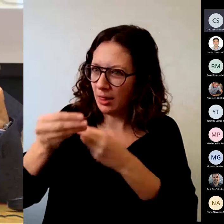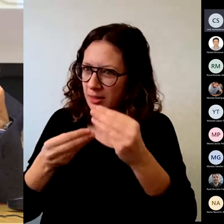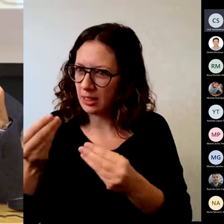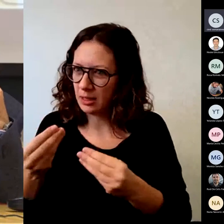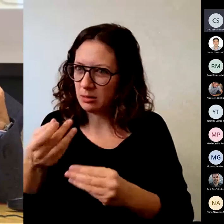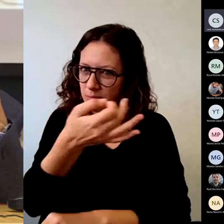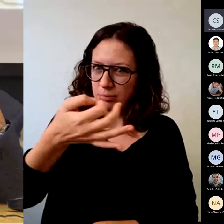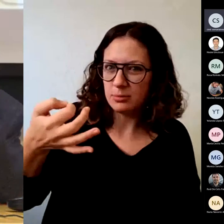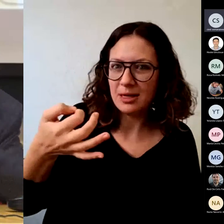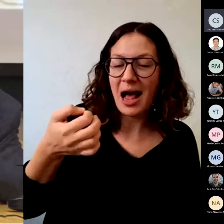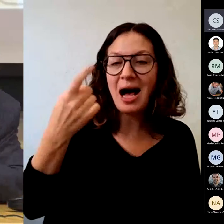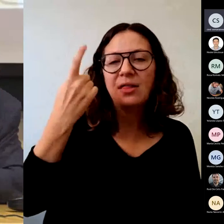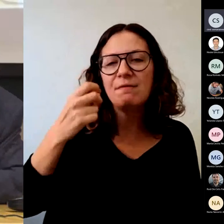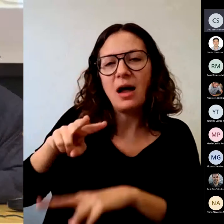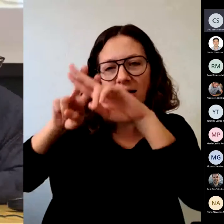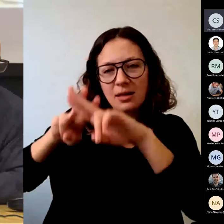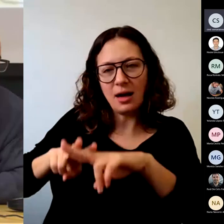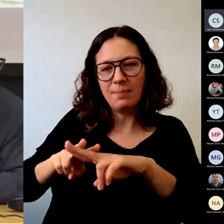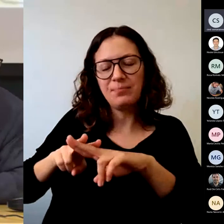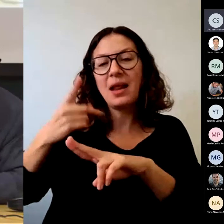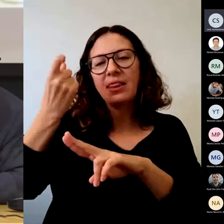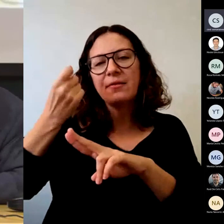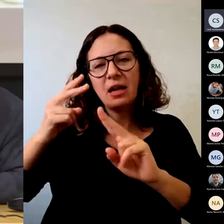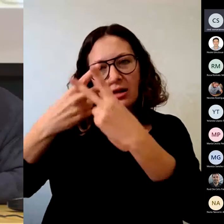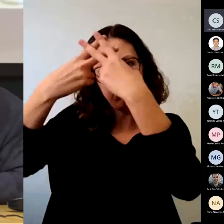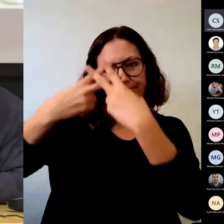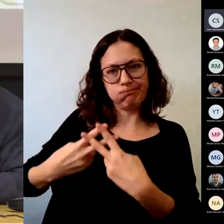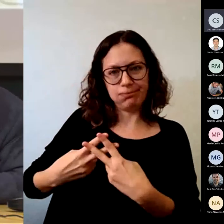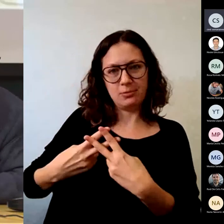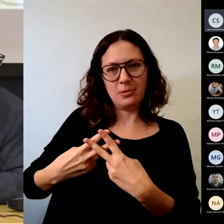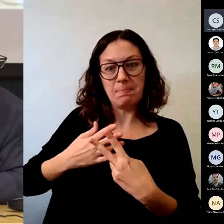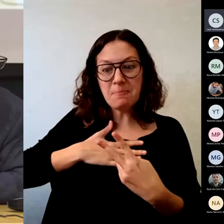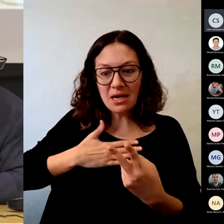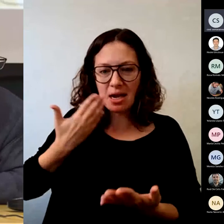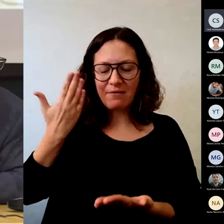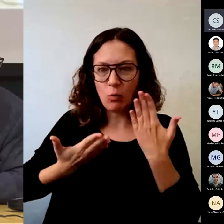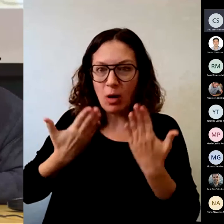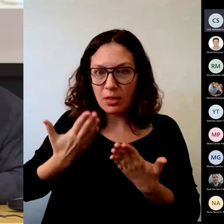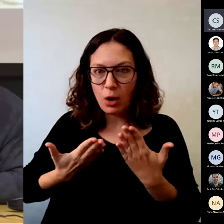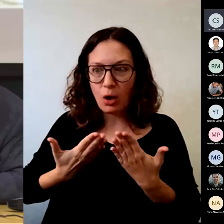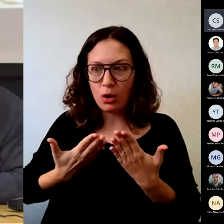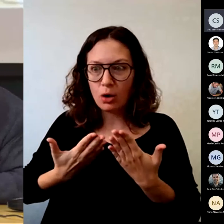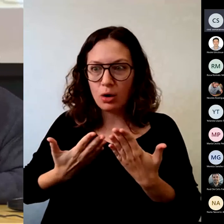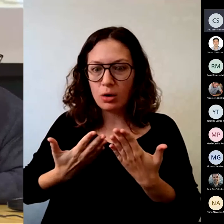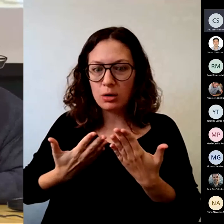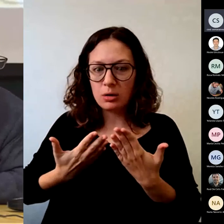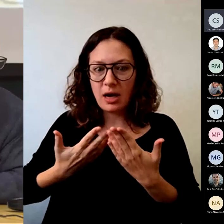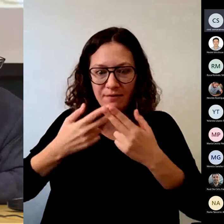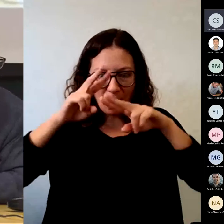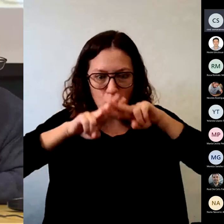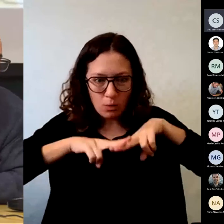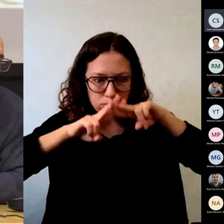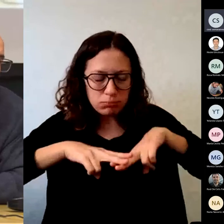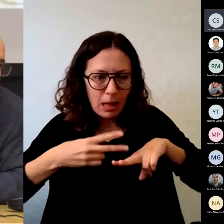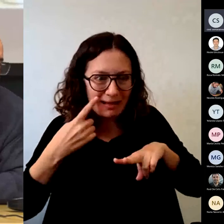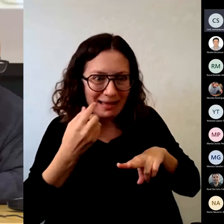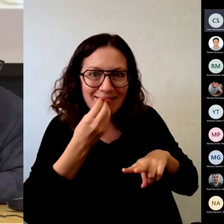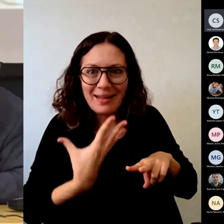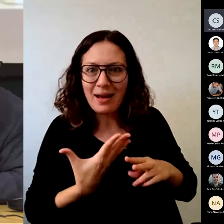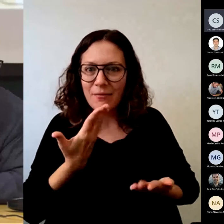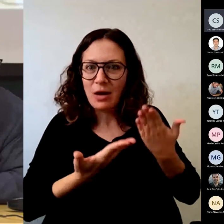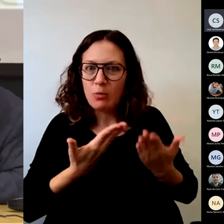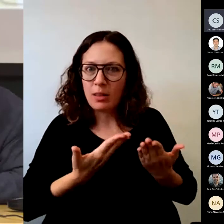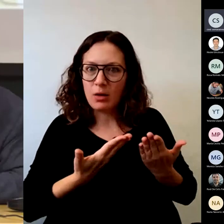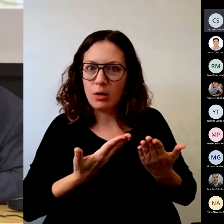de mirarnos al espejo con nuestras propias evaluaciones viándolas nos va a animar